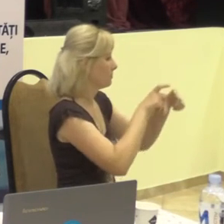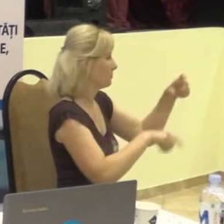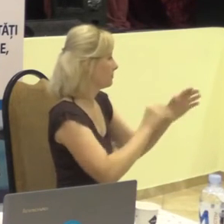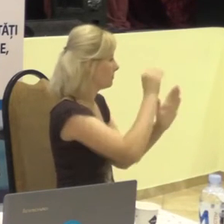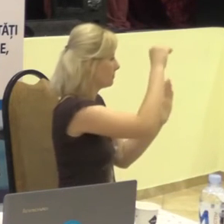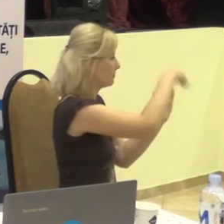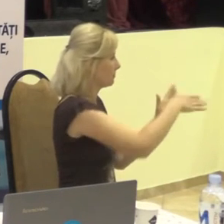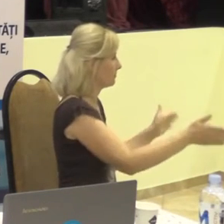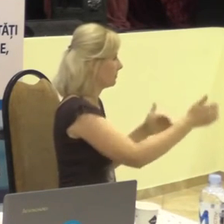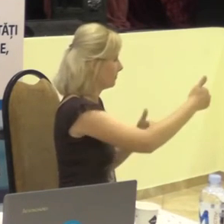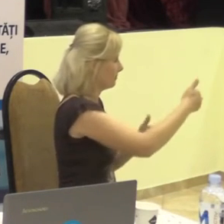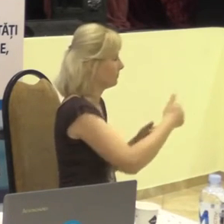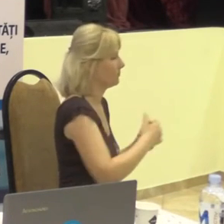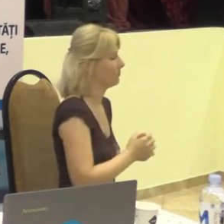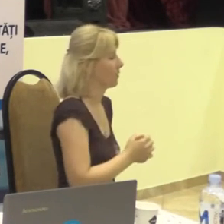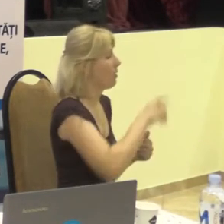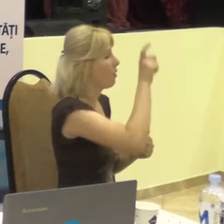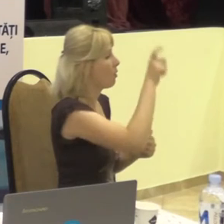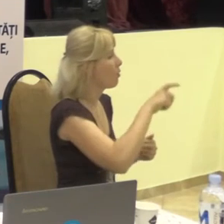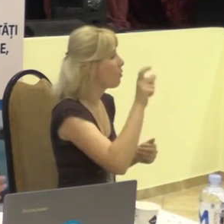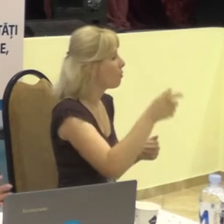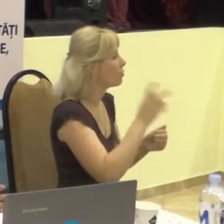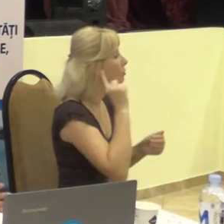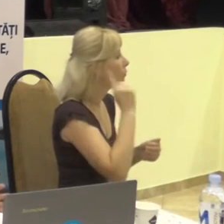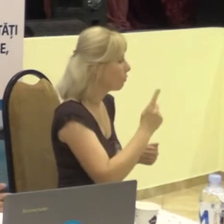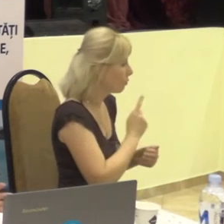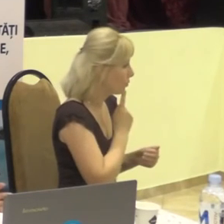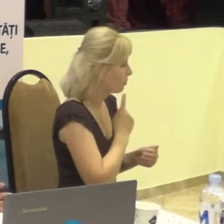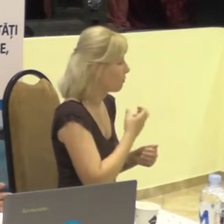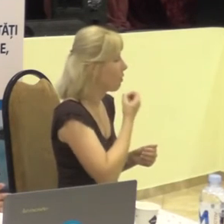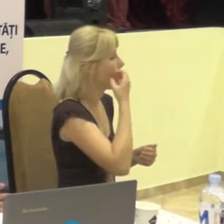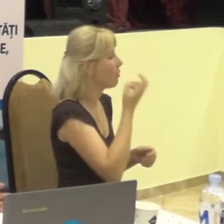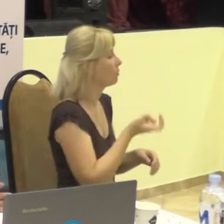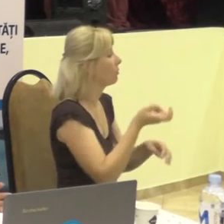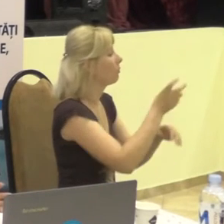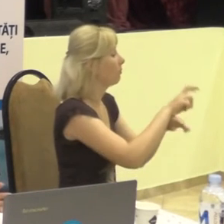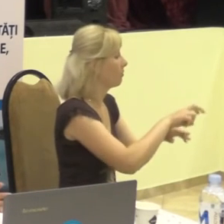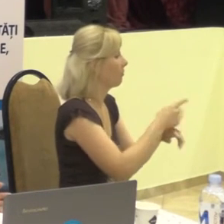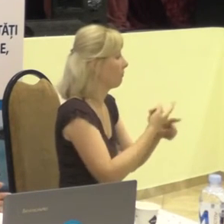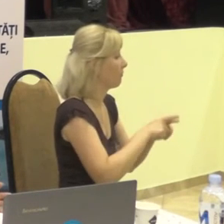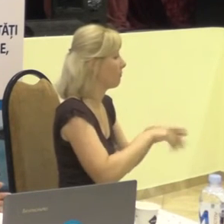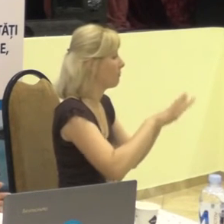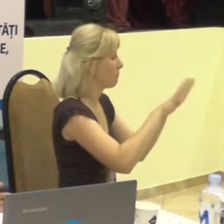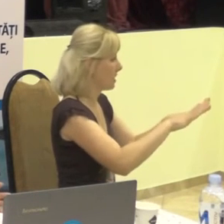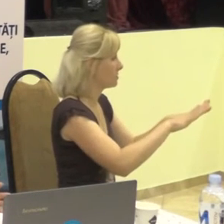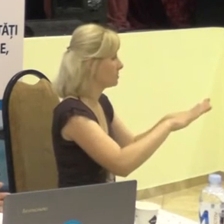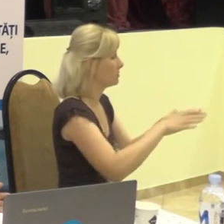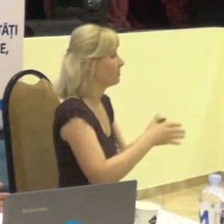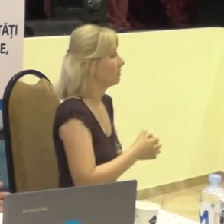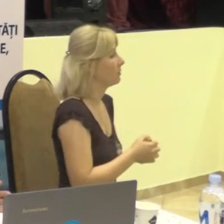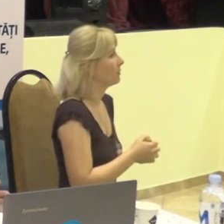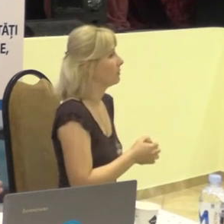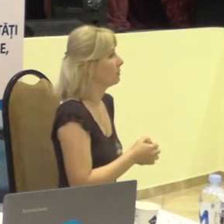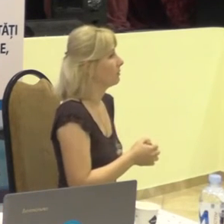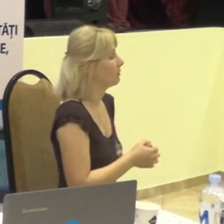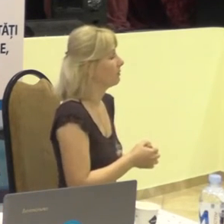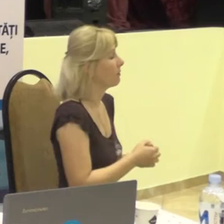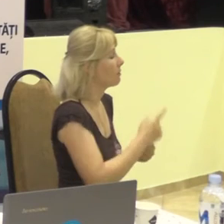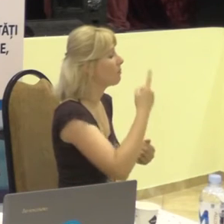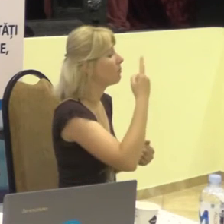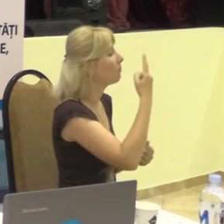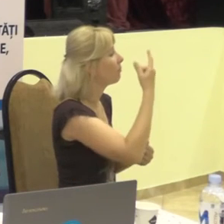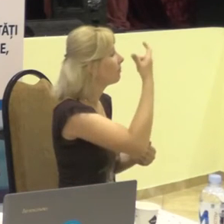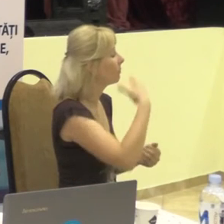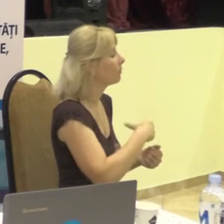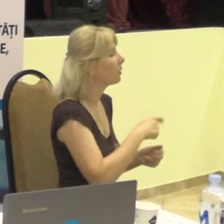Persoana cu deficiență de auz a intrat într-un așa spațiu. El, primul ce